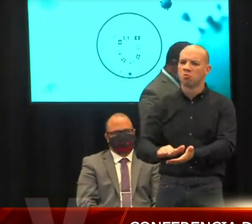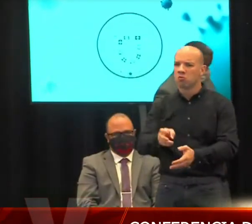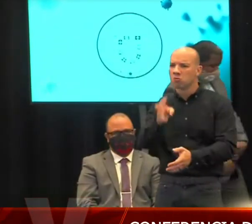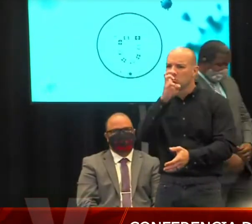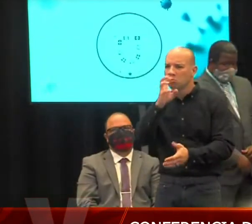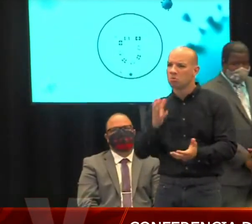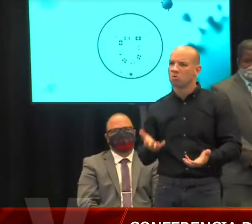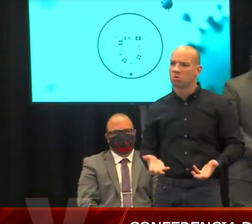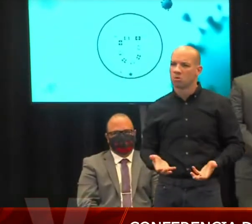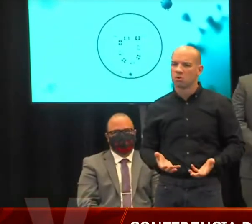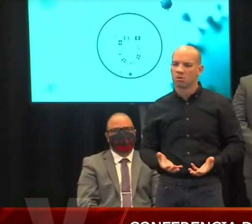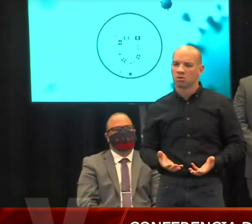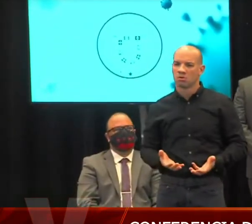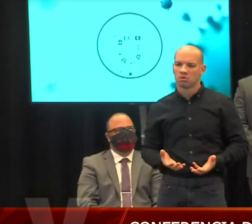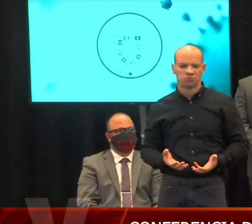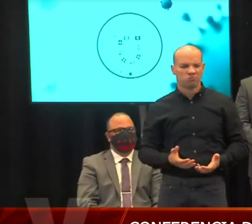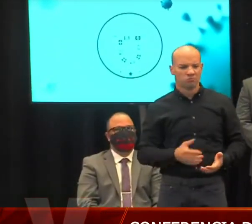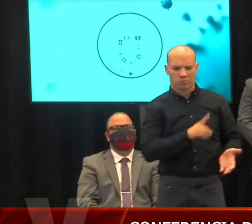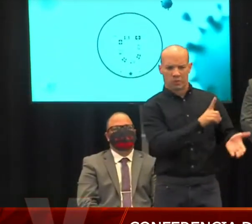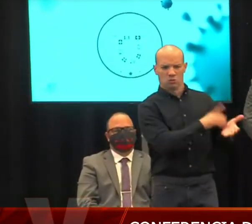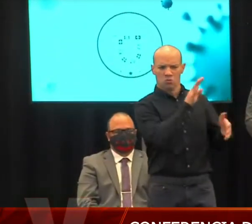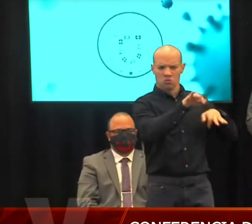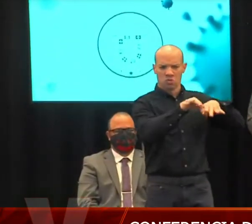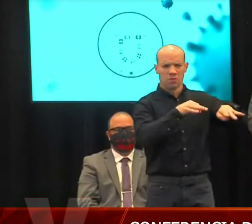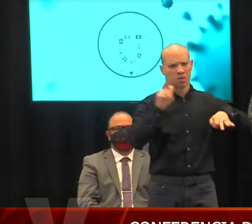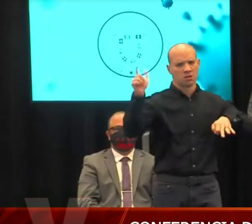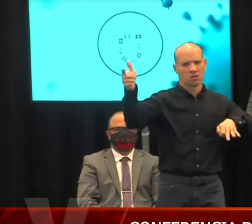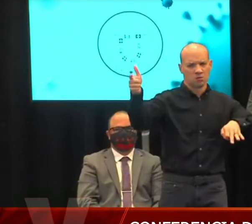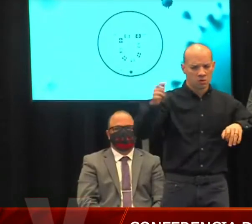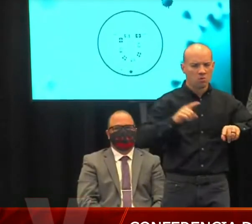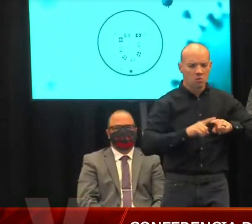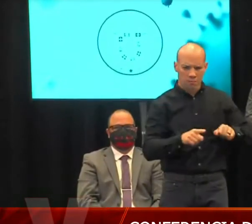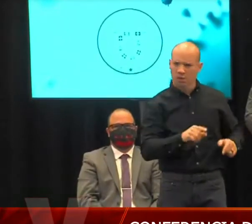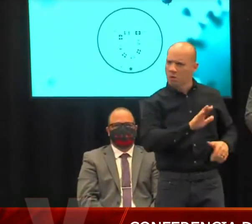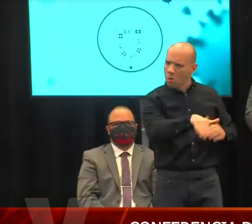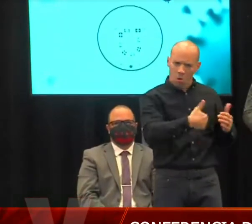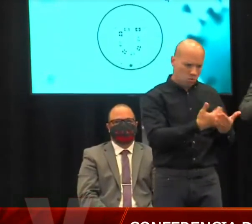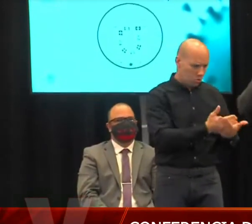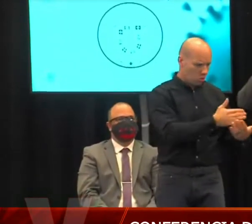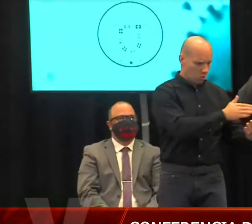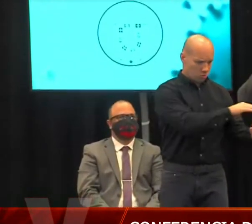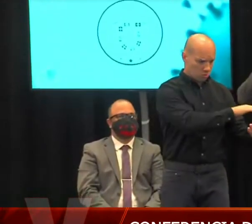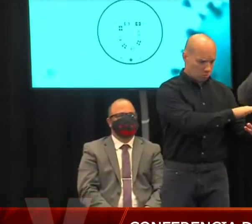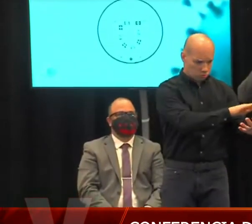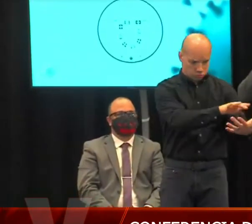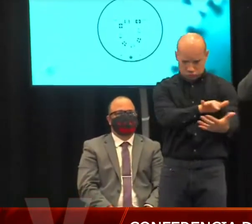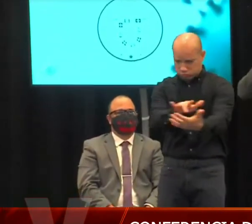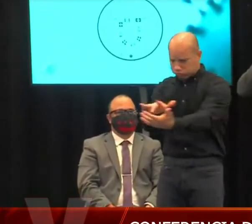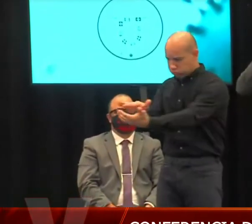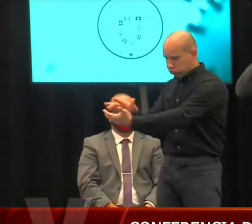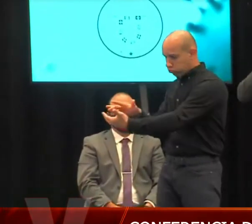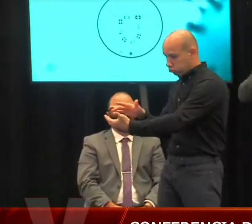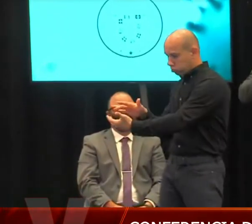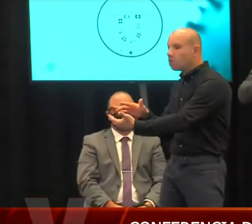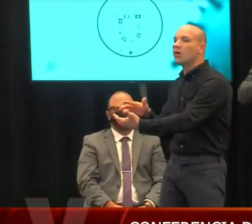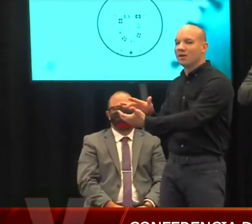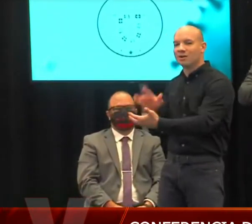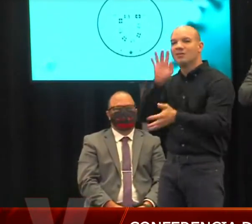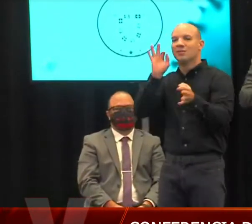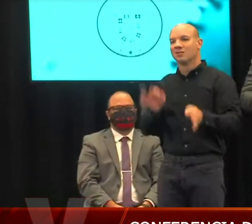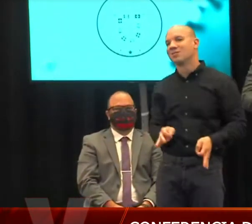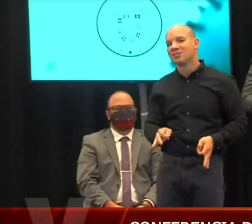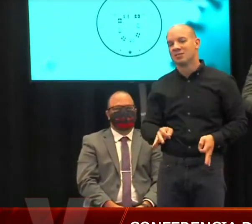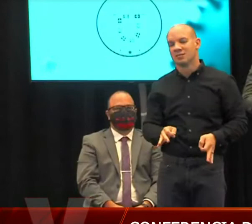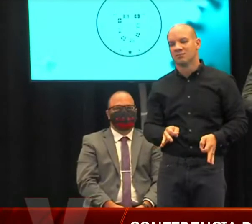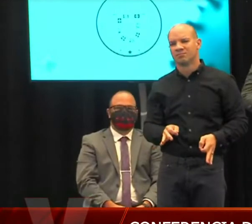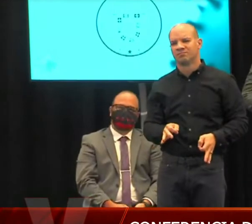se han tomado en consideración. Meramente mencionamos algunos en términos de los resultados. Por eso es importante que les mencioné durante toda la